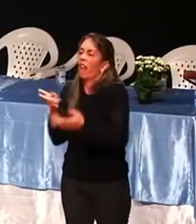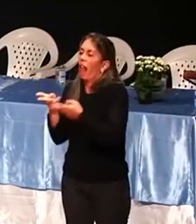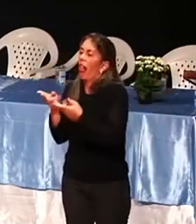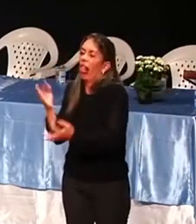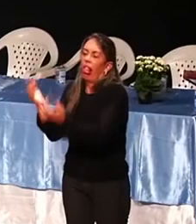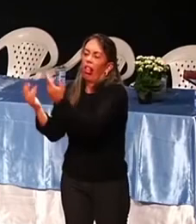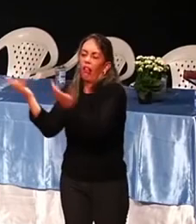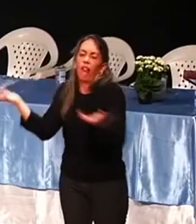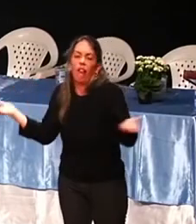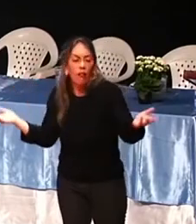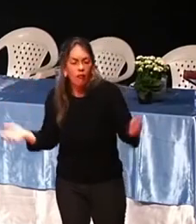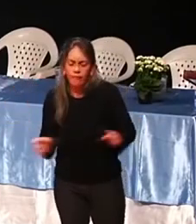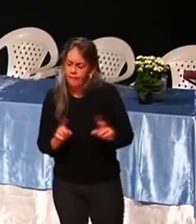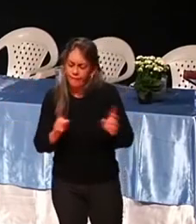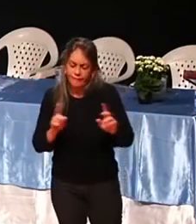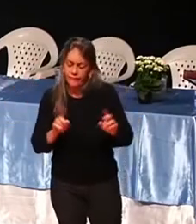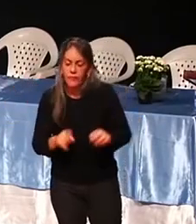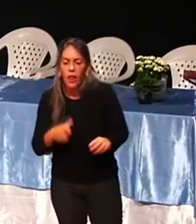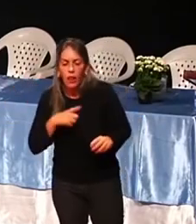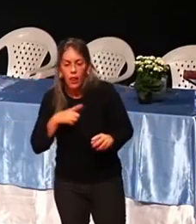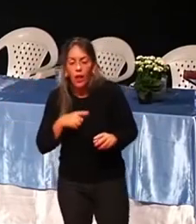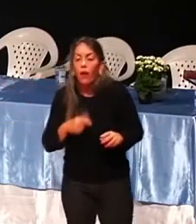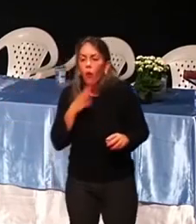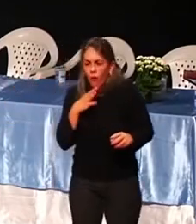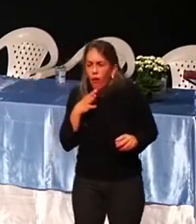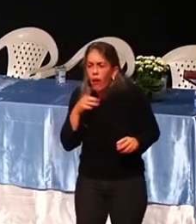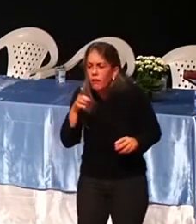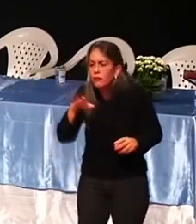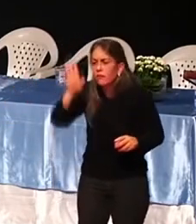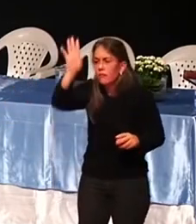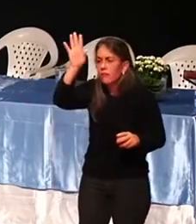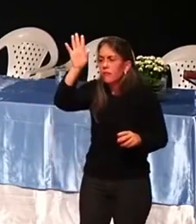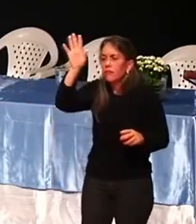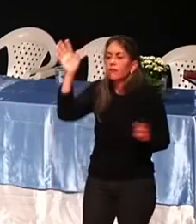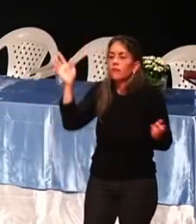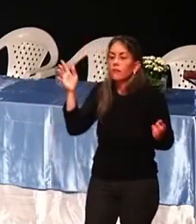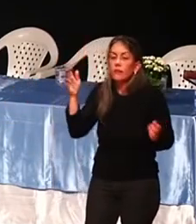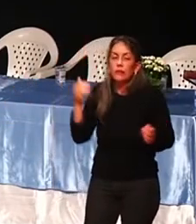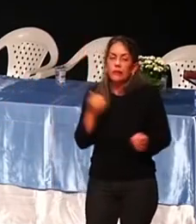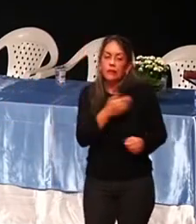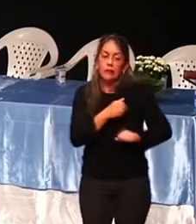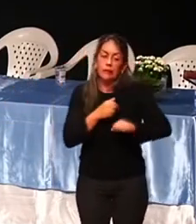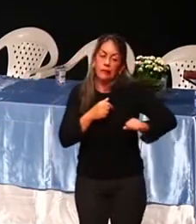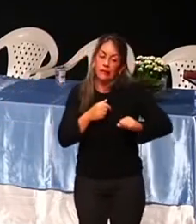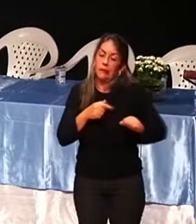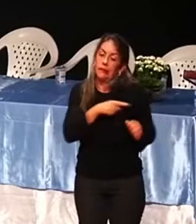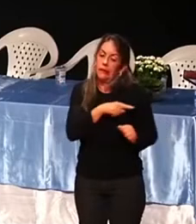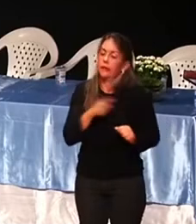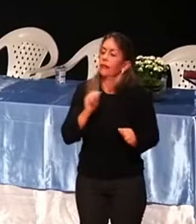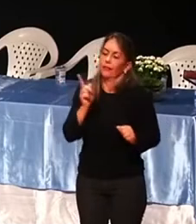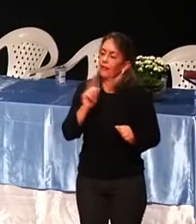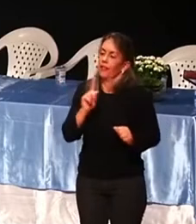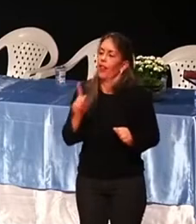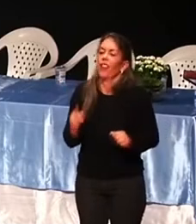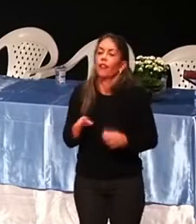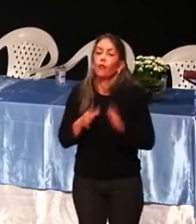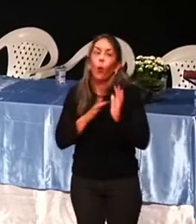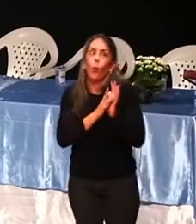Quem conhece alguém negativo, levanta a mão. Se estiver do teu lado, agora dá uma disfarçada e olha para o outro.